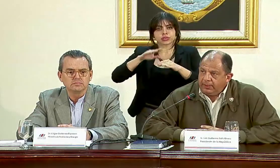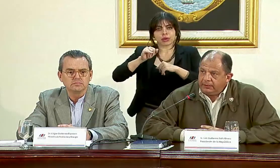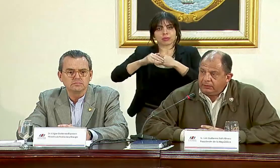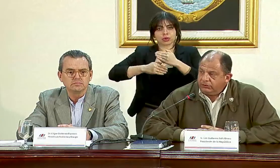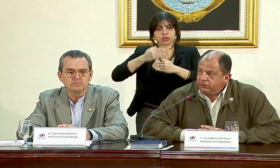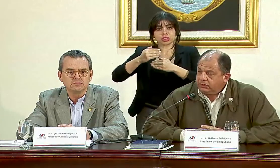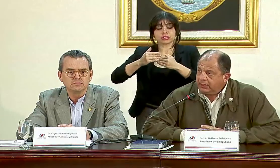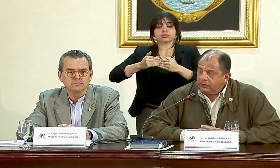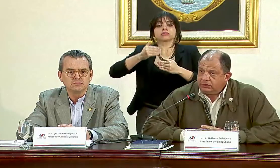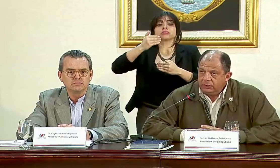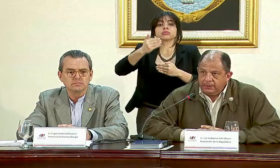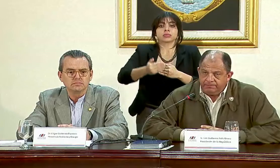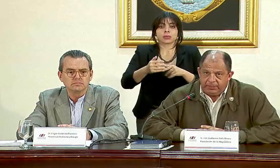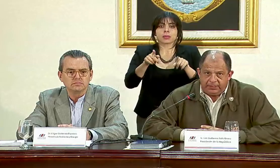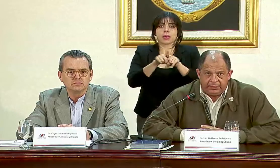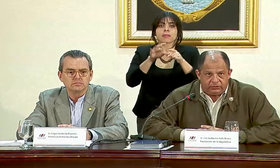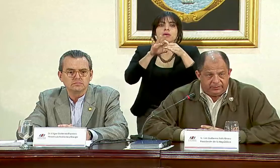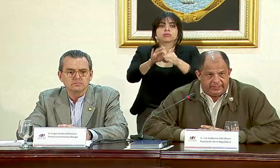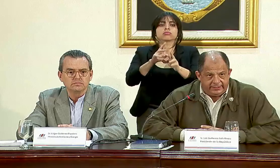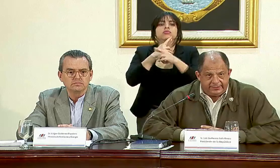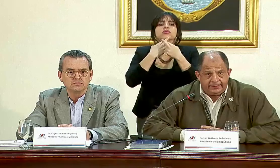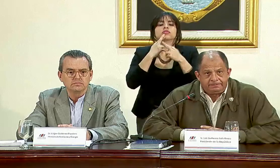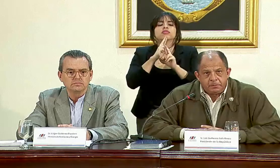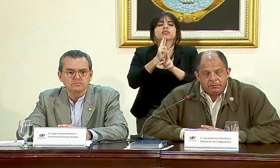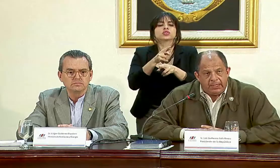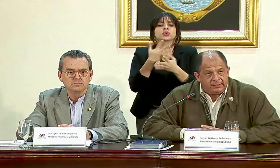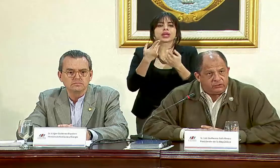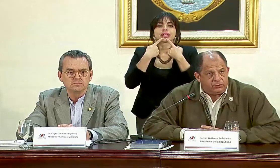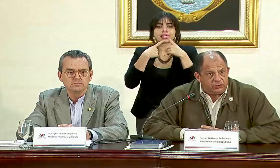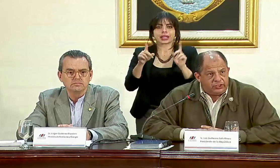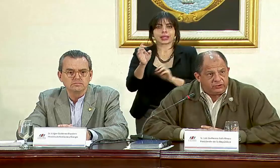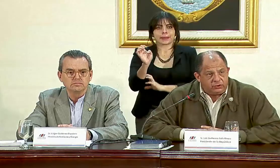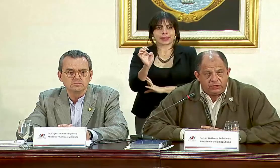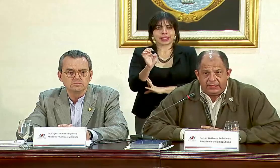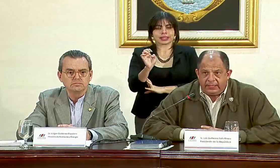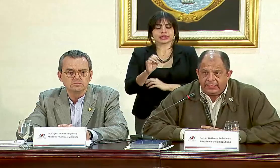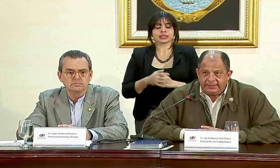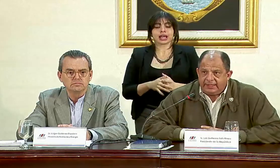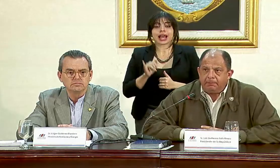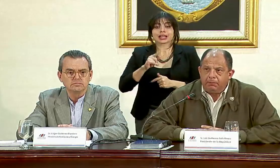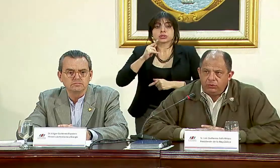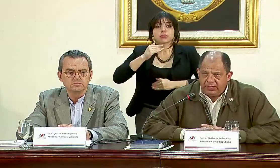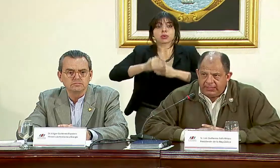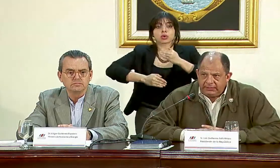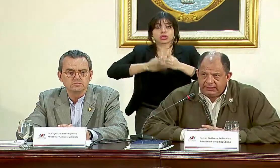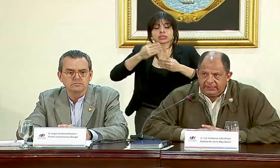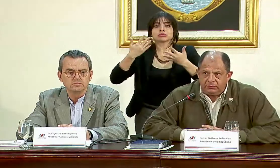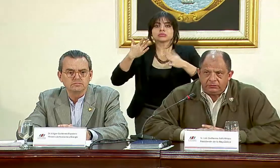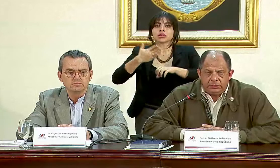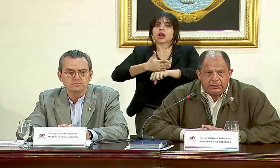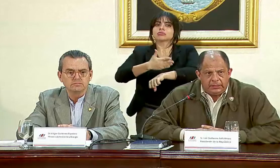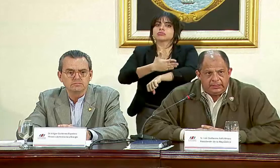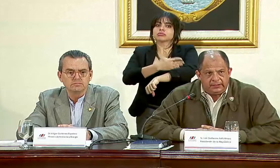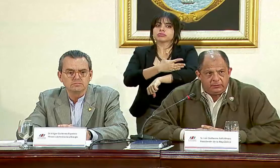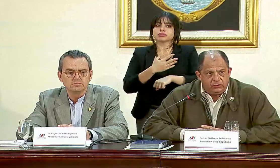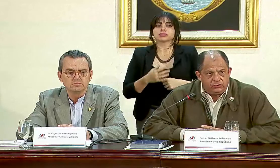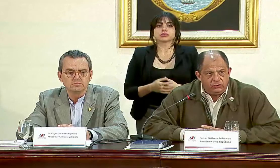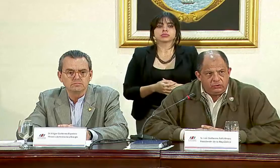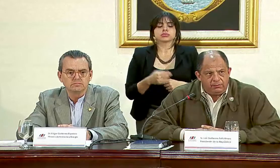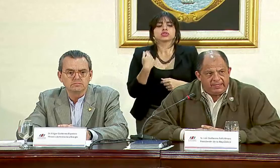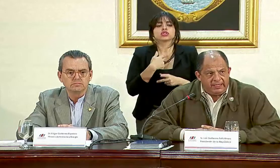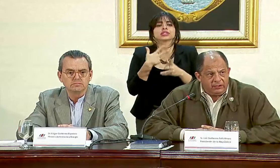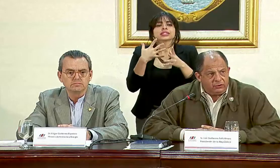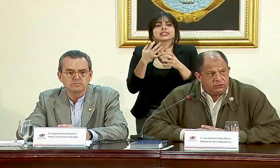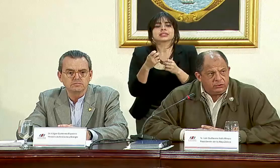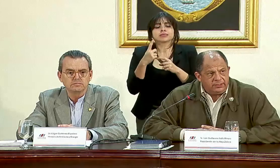posteriormente los resultados del decreto de emergencia. Este es un proceso que ya está muy adelantado. Hicimos